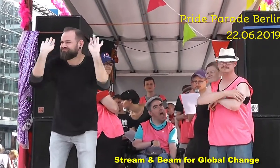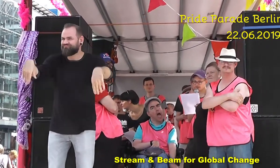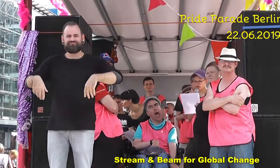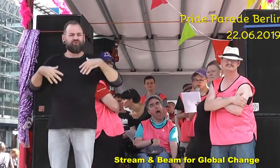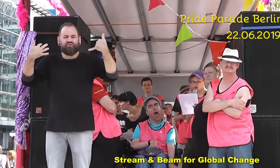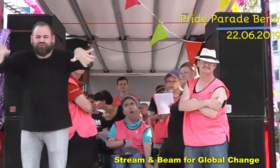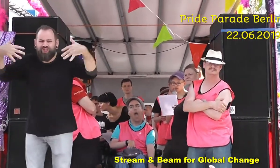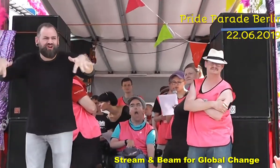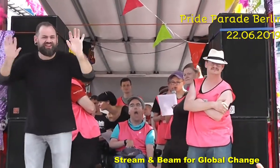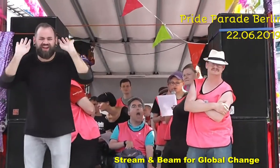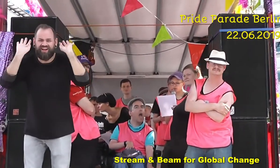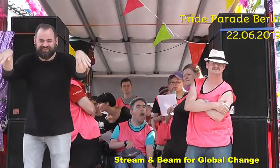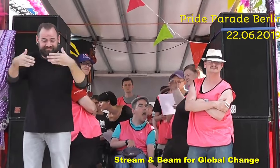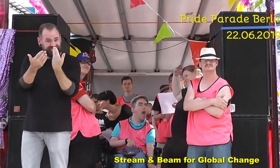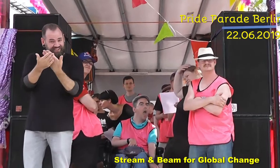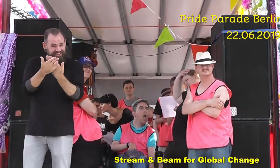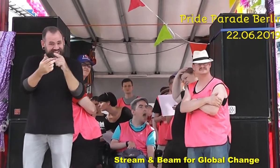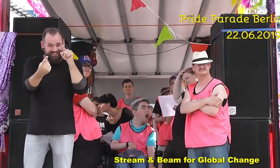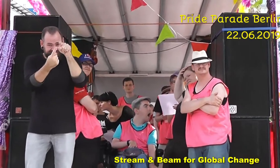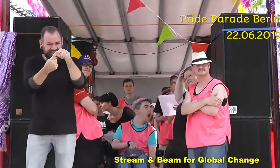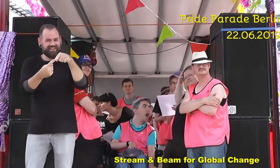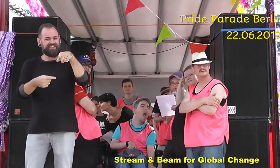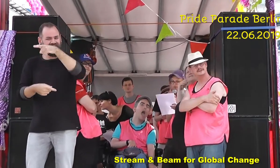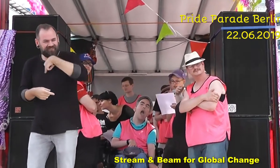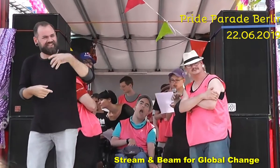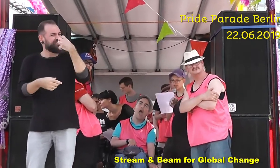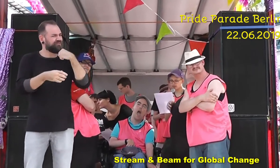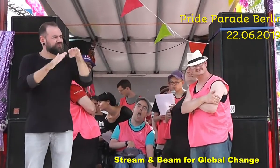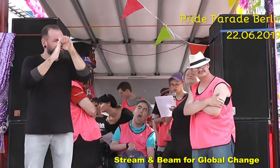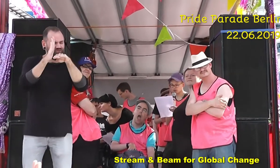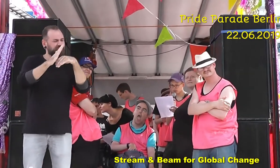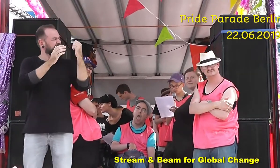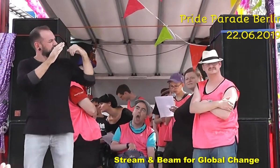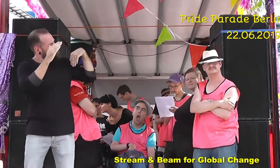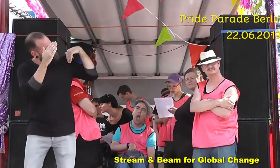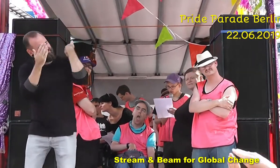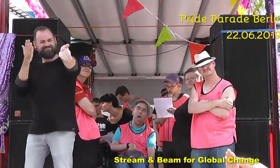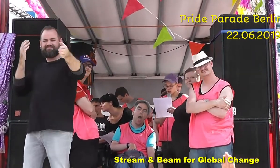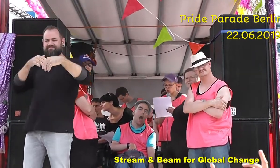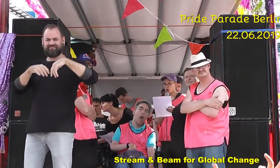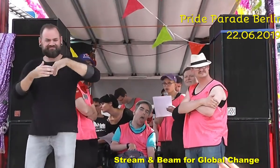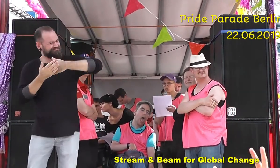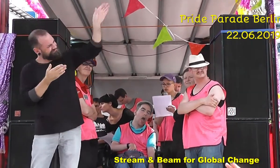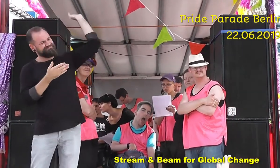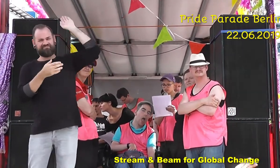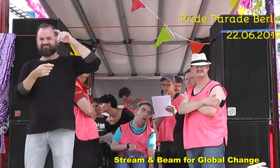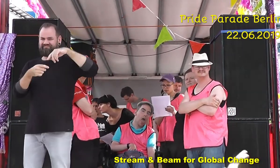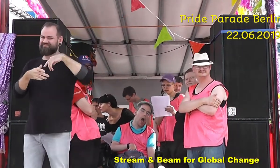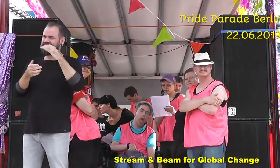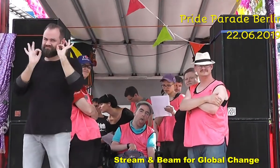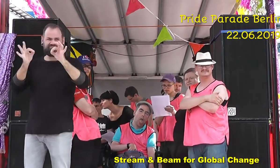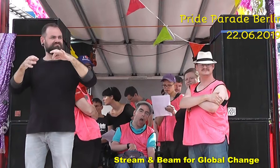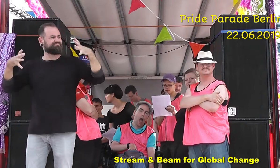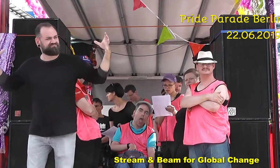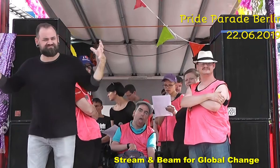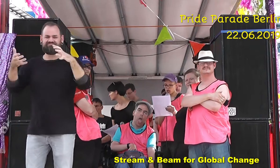Damit das geht, müssen wir Normen überwinden, Menschen, die sagen, wie Menschen sein müssen. Normen stehen nicht